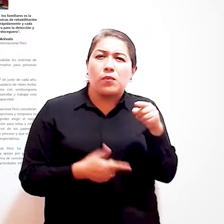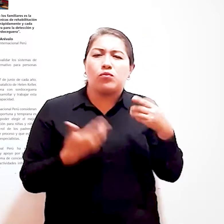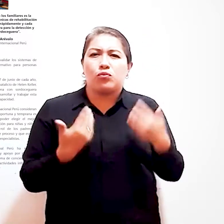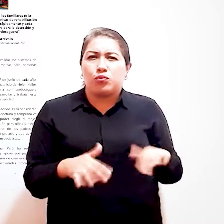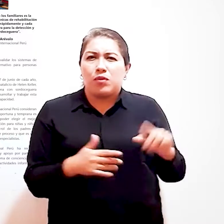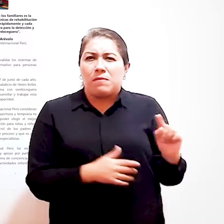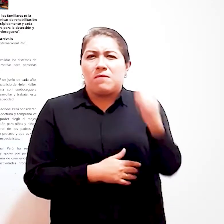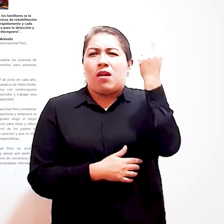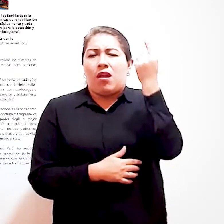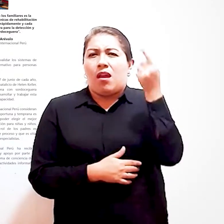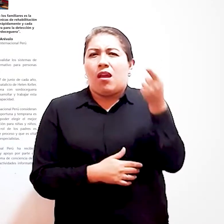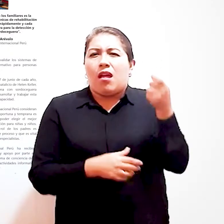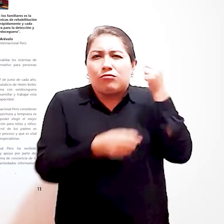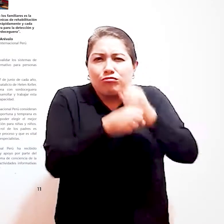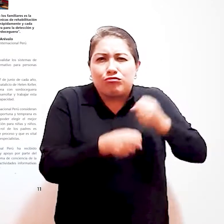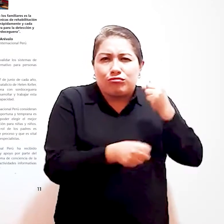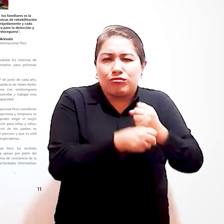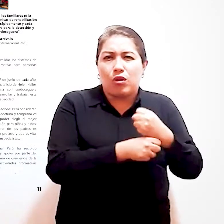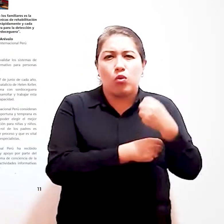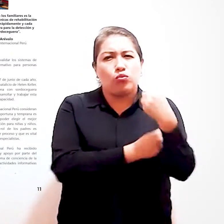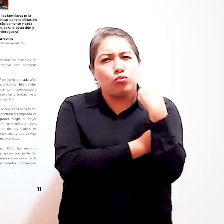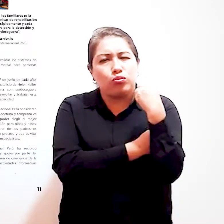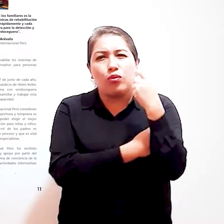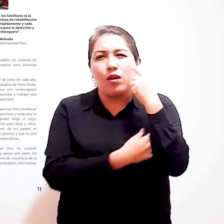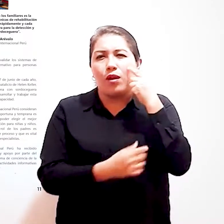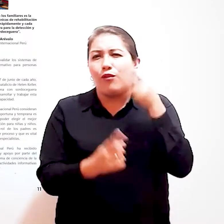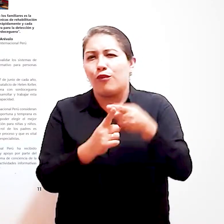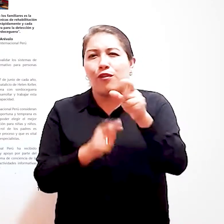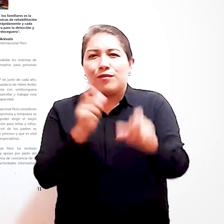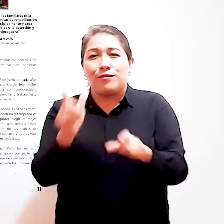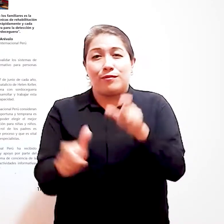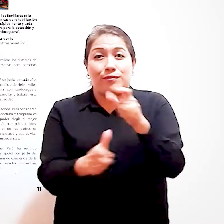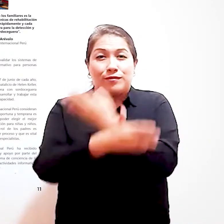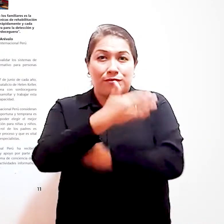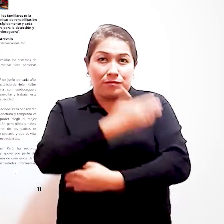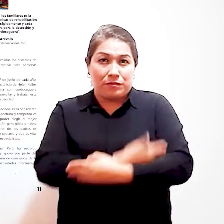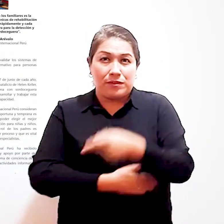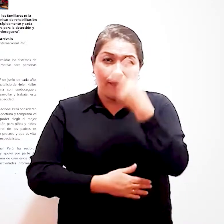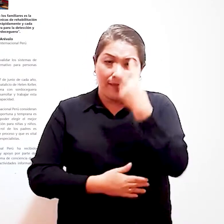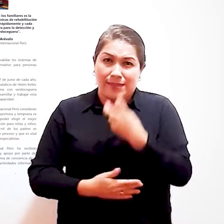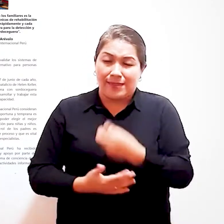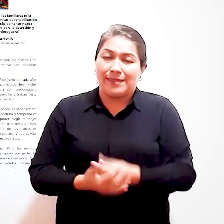mujer con sordo ceguera en trabajar por los derechos de las personas con discapacidad